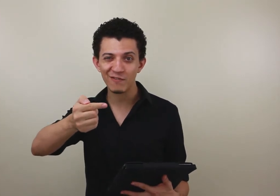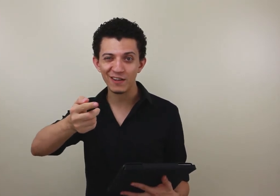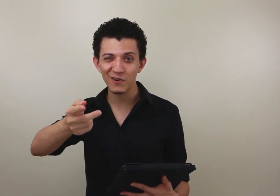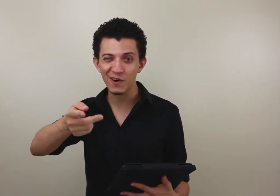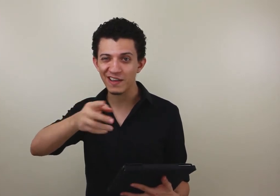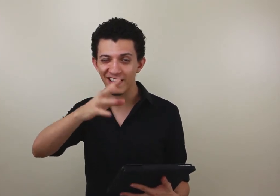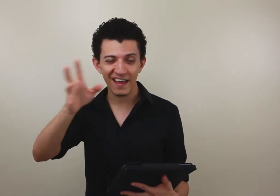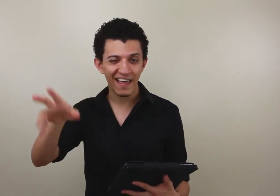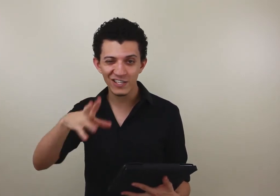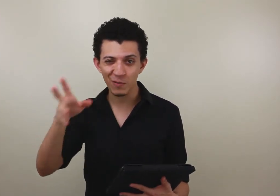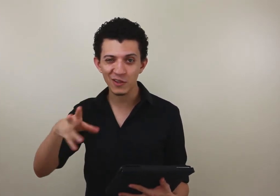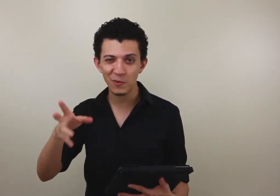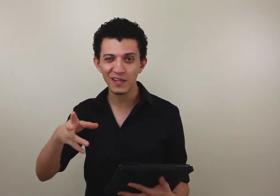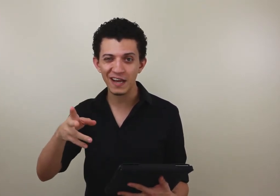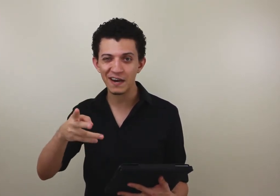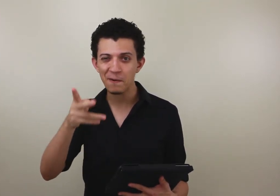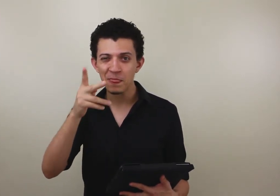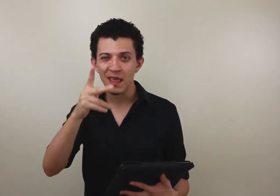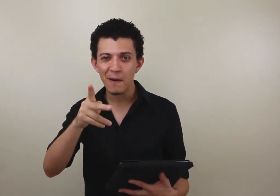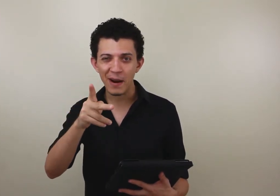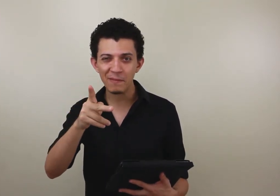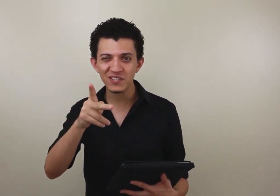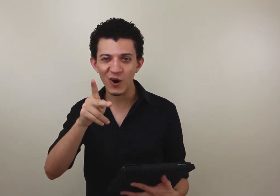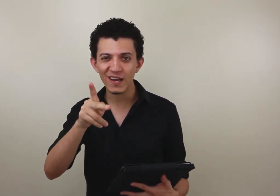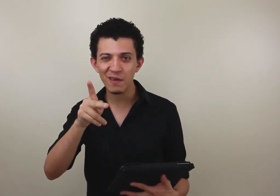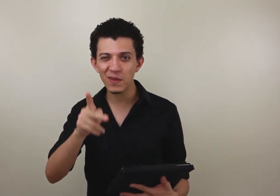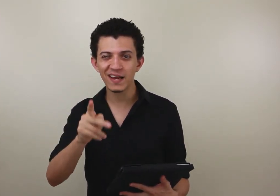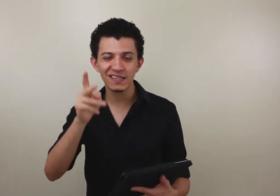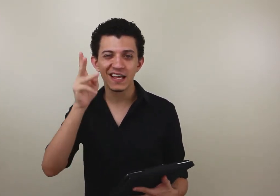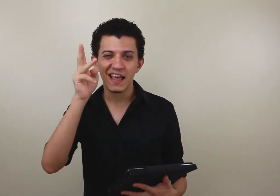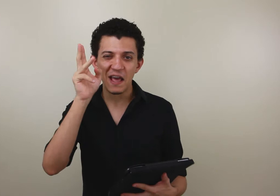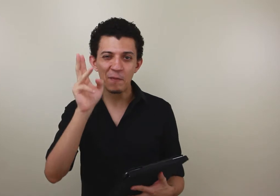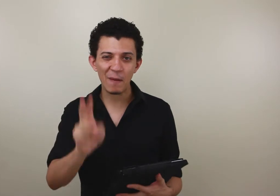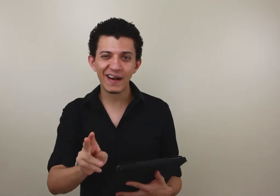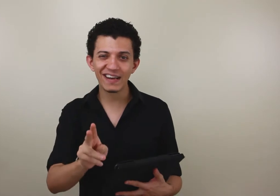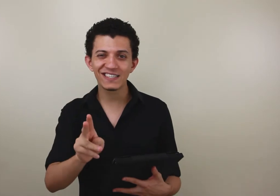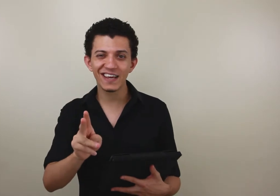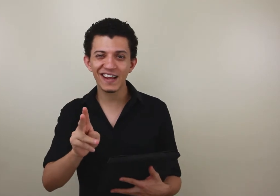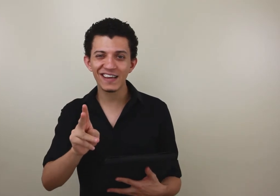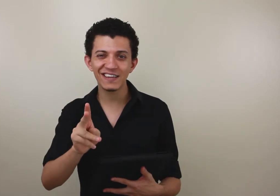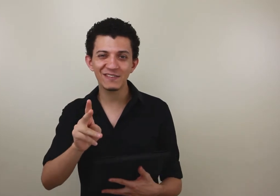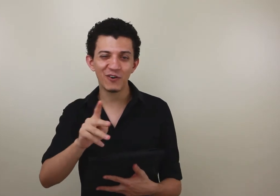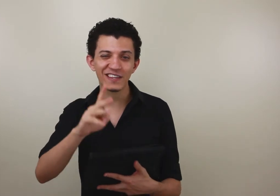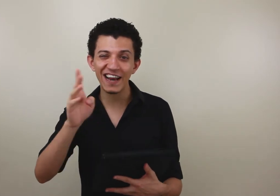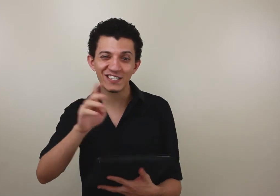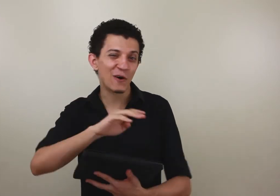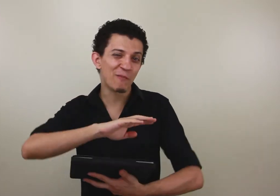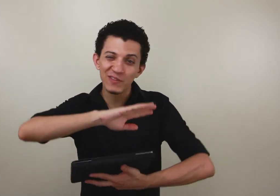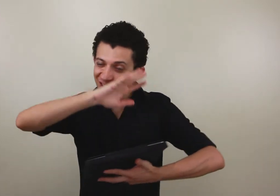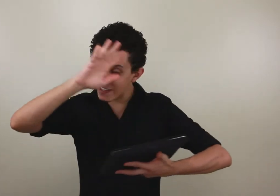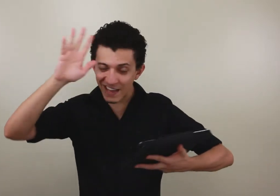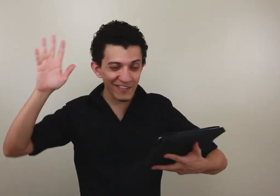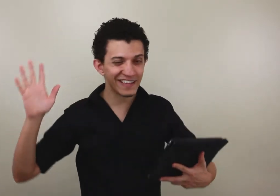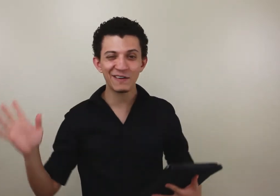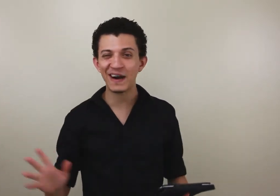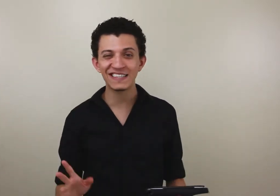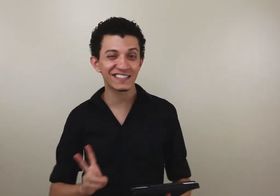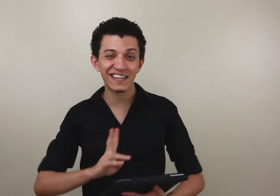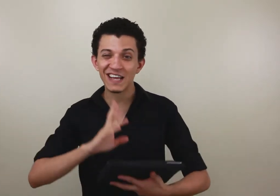Salvador, e região metropolitana, para mandioca, em Minas, e para macaxeira, Fortaleza. Chegou um ponto que eu já estava entendendo mais lá, já nem